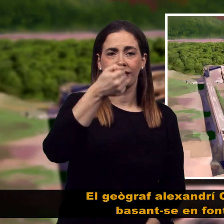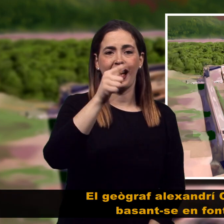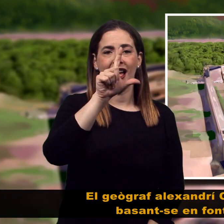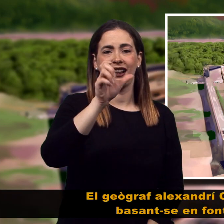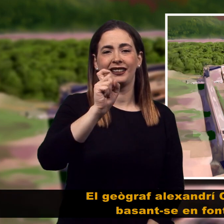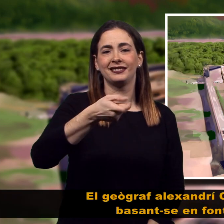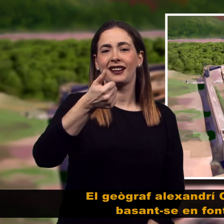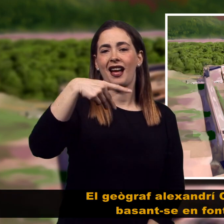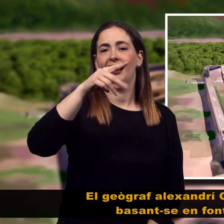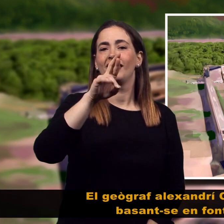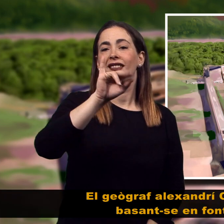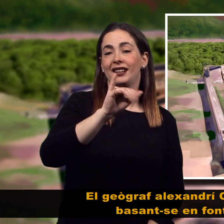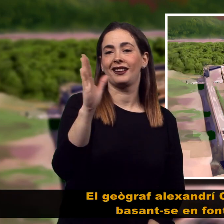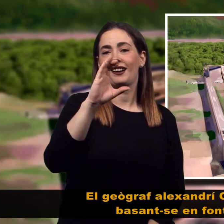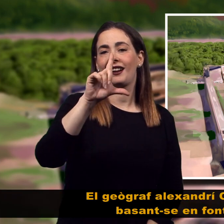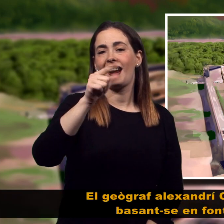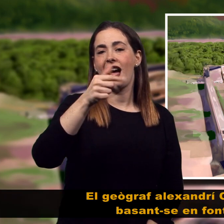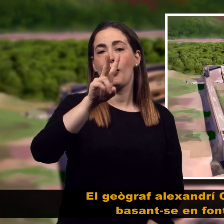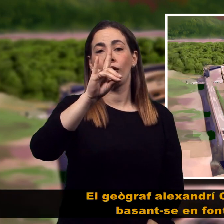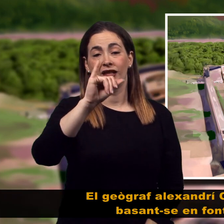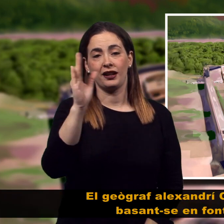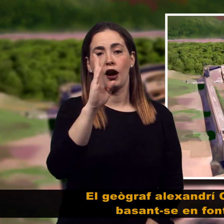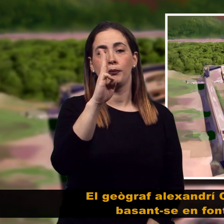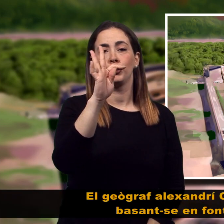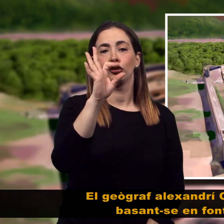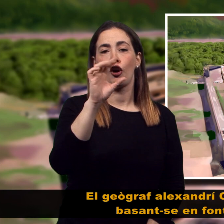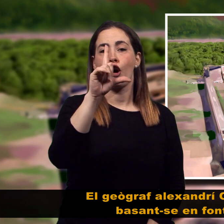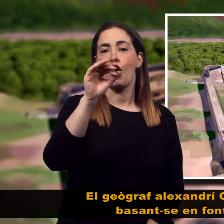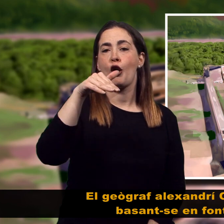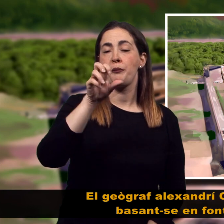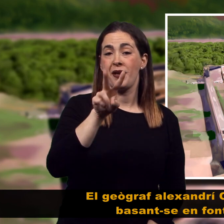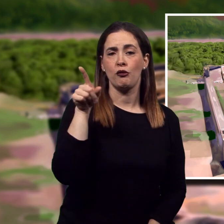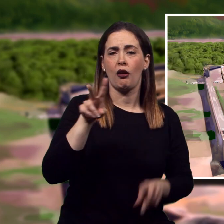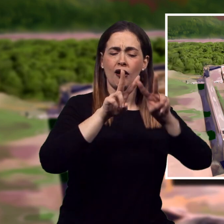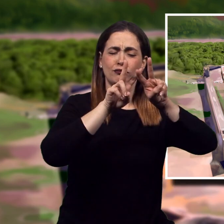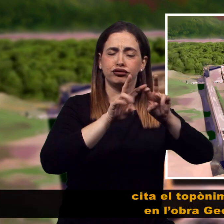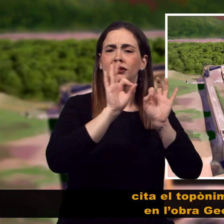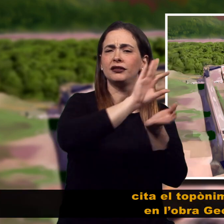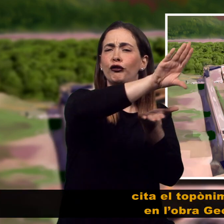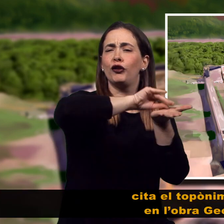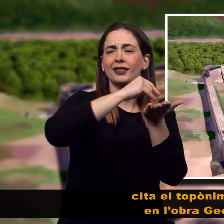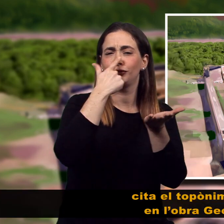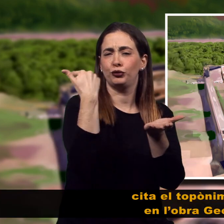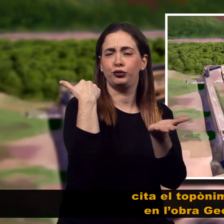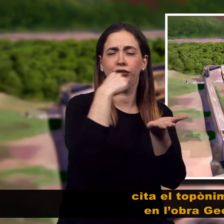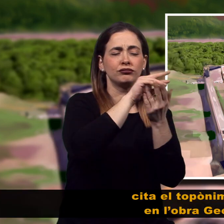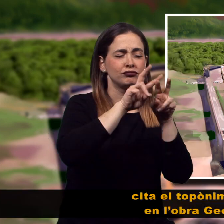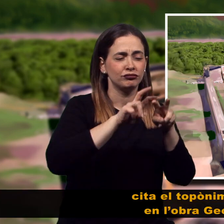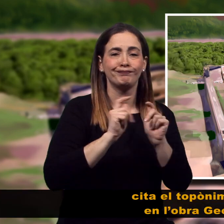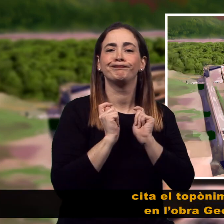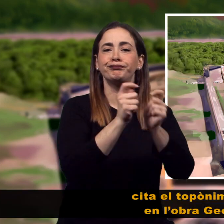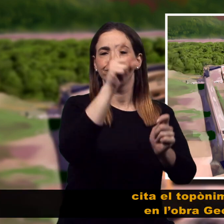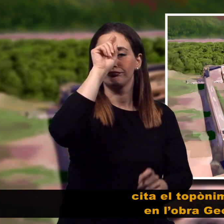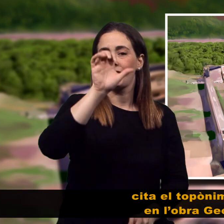geògraf alexandrí Claudi Ptolomeu, basant-se en fons antigues, cita el topònim Degosa en l'obra